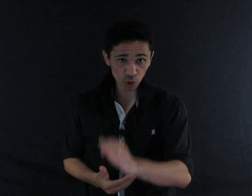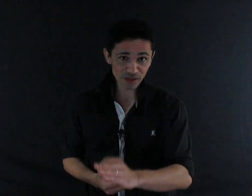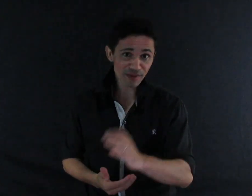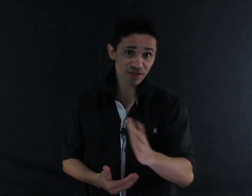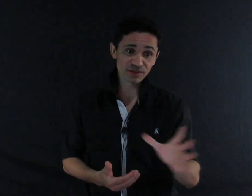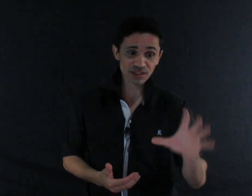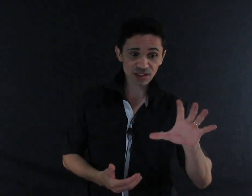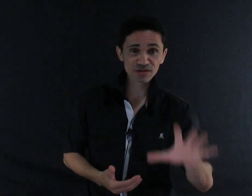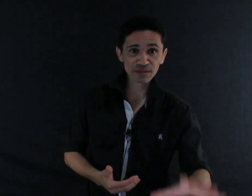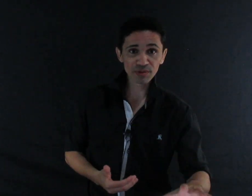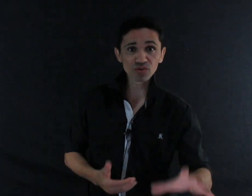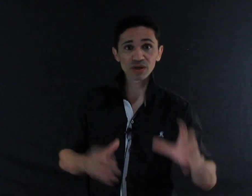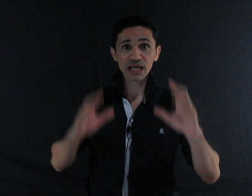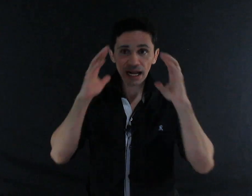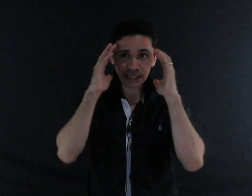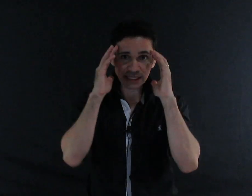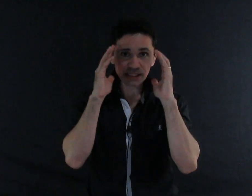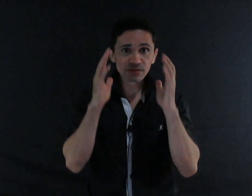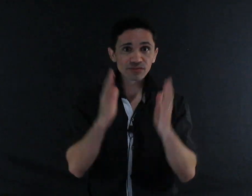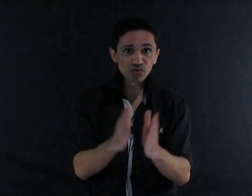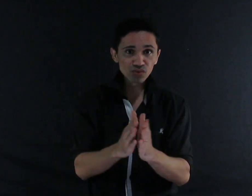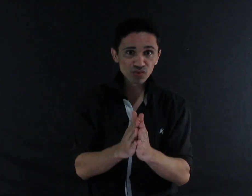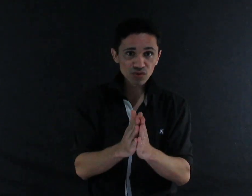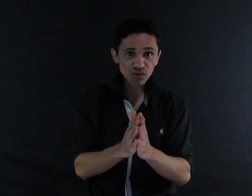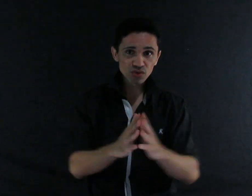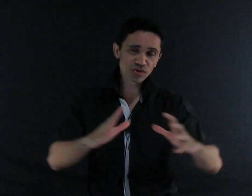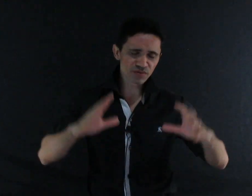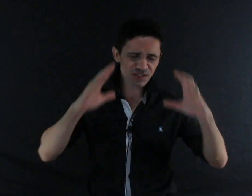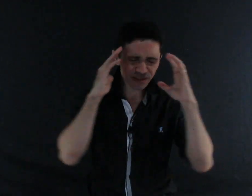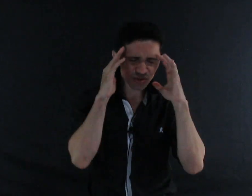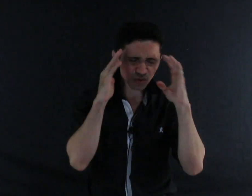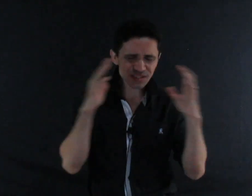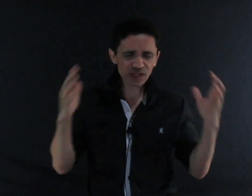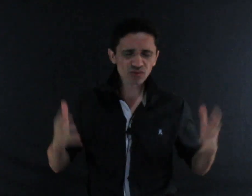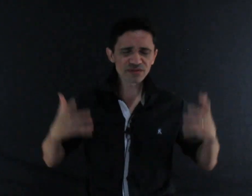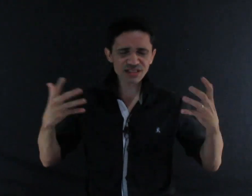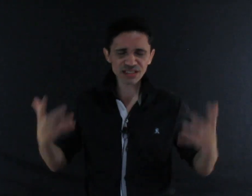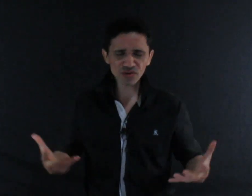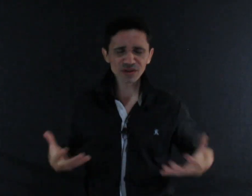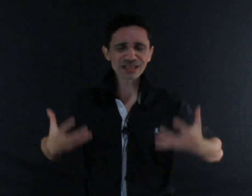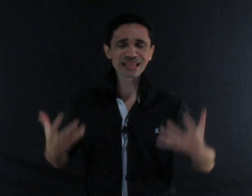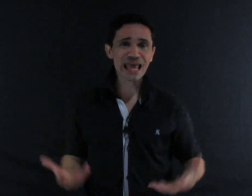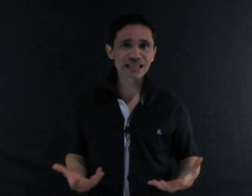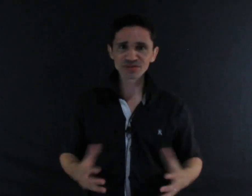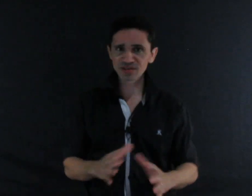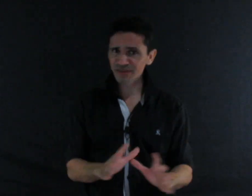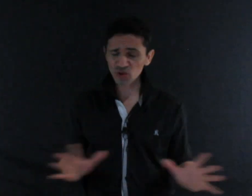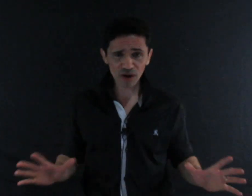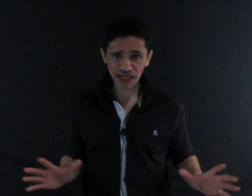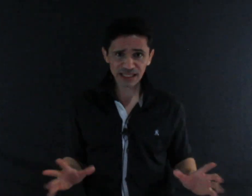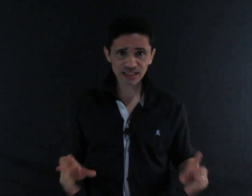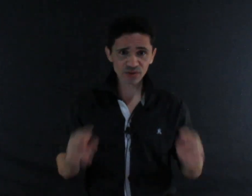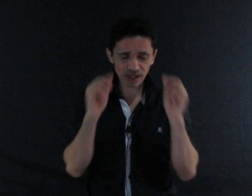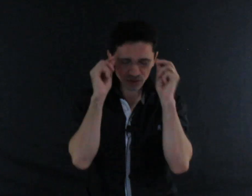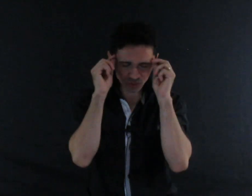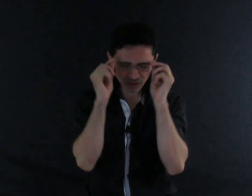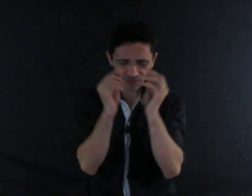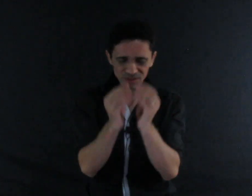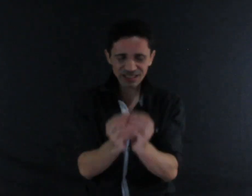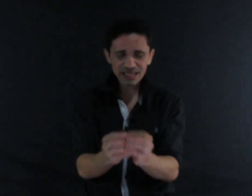toque mágico, você direcionar pelo toque. Aqui, no esconde-esconde, você vai só usar a tua visão interna. Você não vai tocar em nada. Eu quero só que você